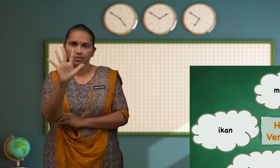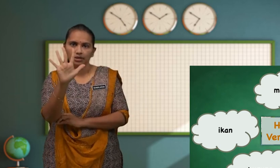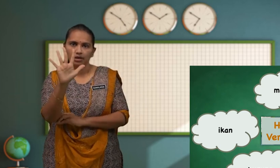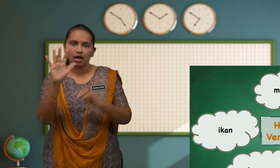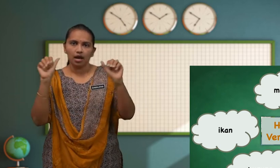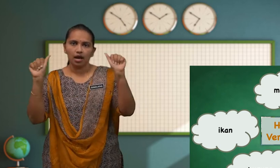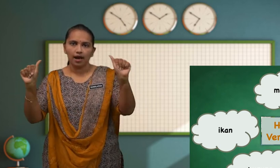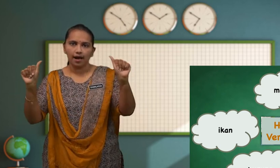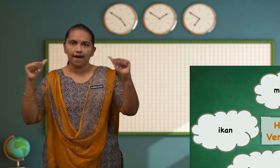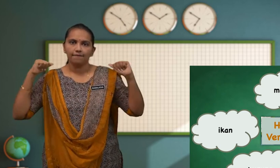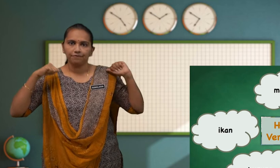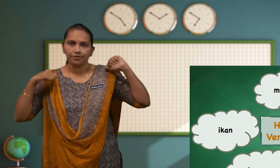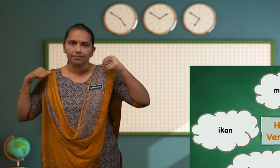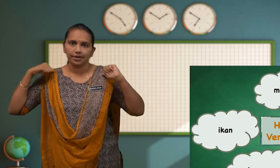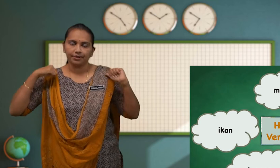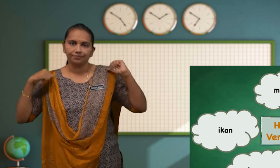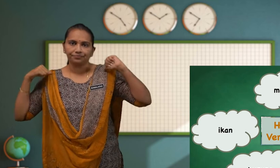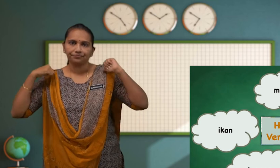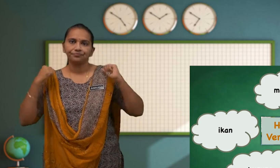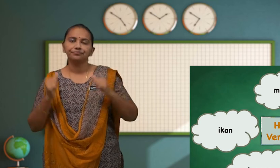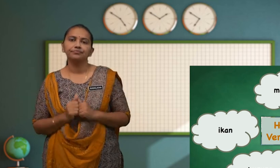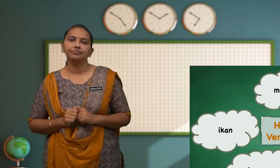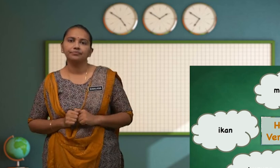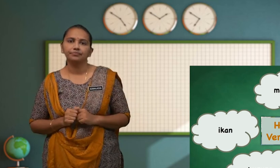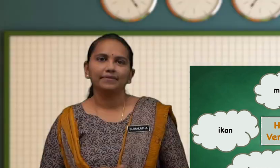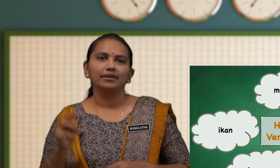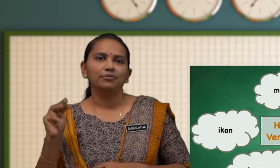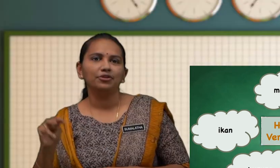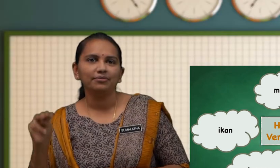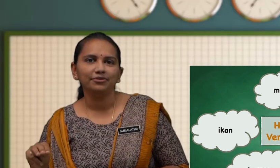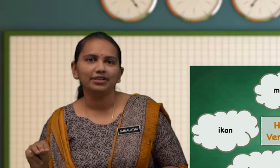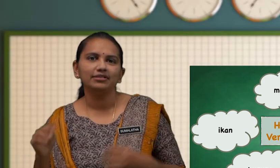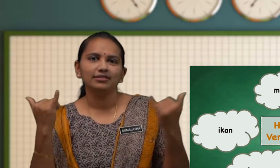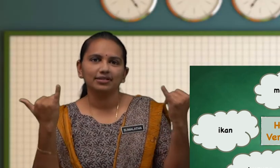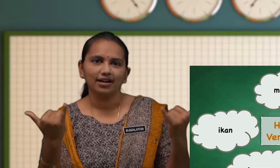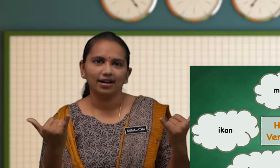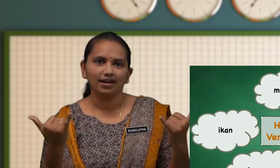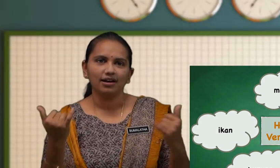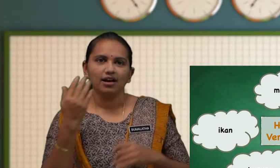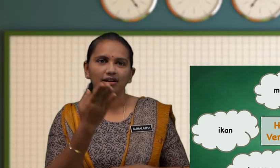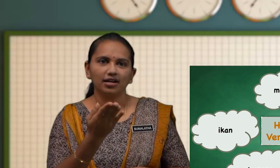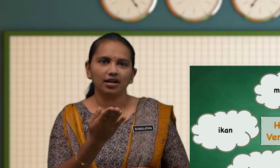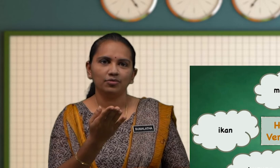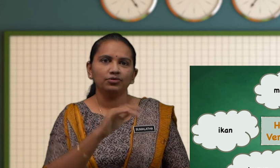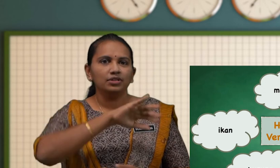Lima Amphibia Murid-murid Sekarang Kamu